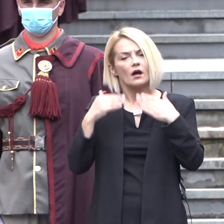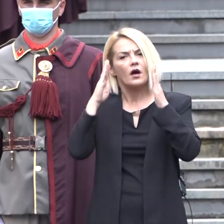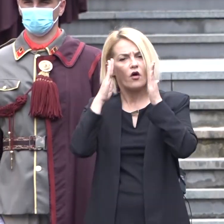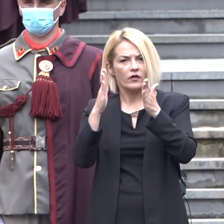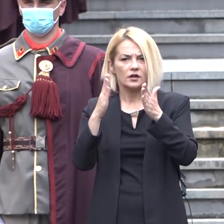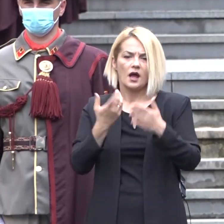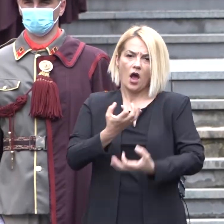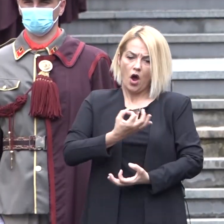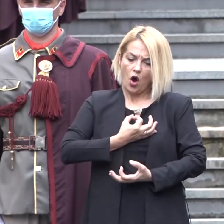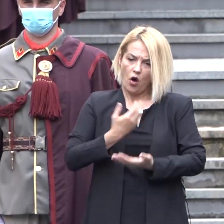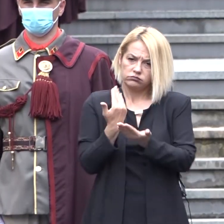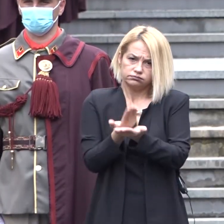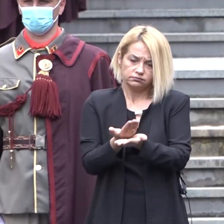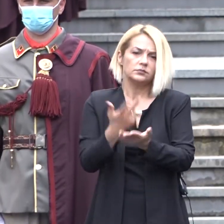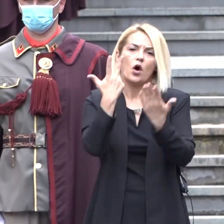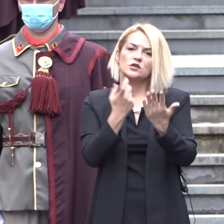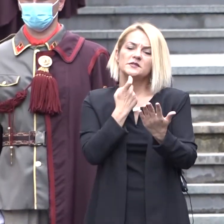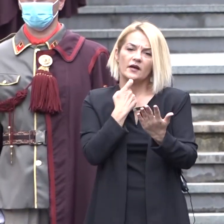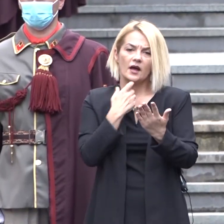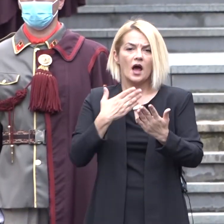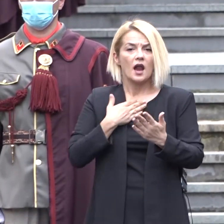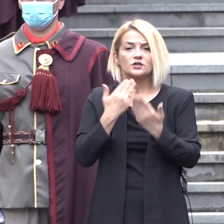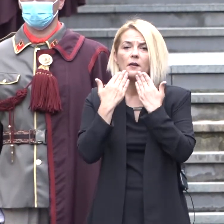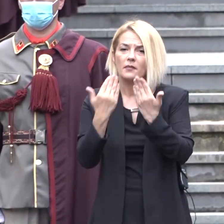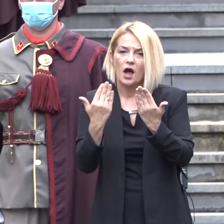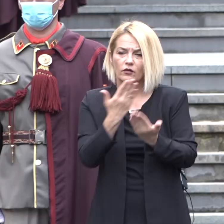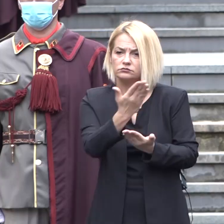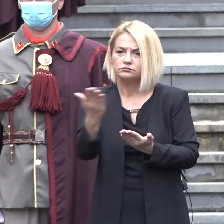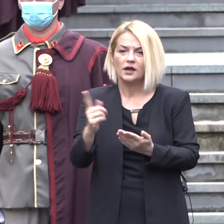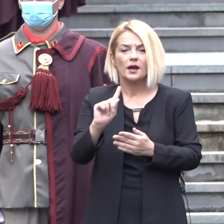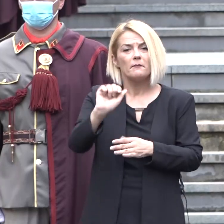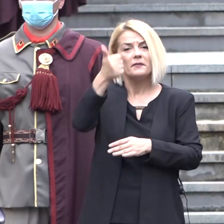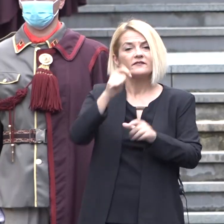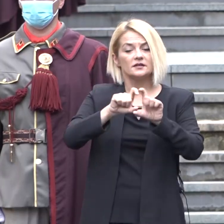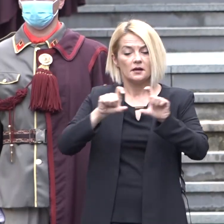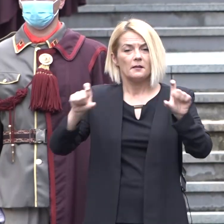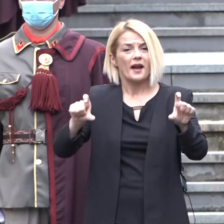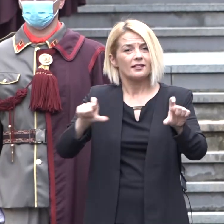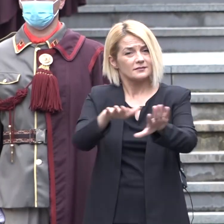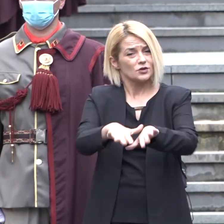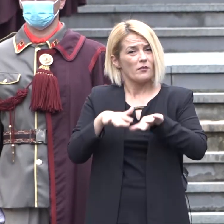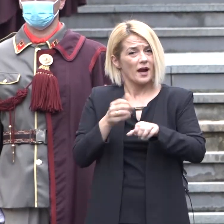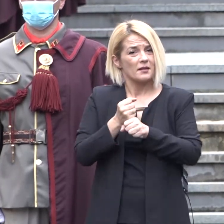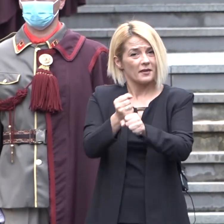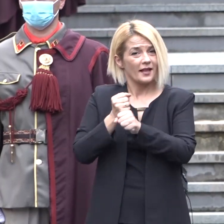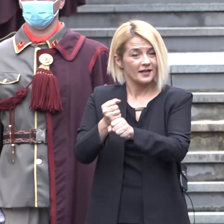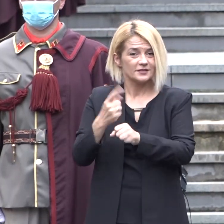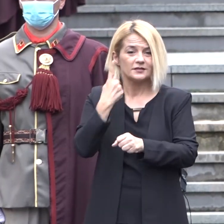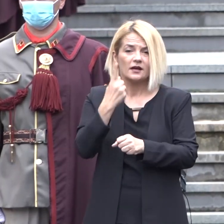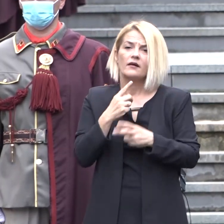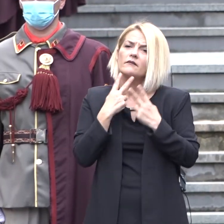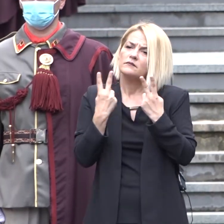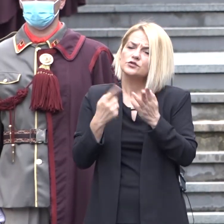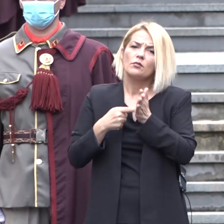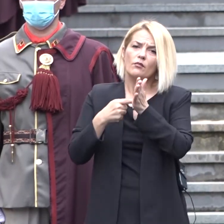освен со орденот 8. септември, нашата благодарност кон првиот пратенички состав, можеме да ја искажеме на еден многу по